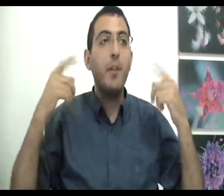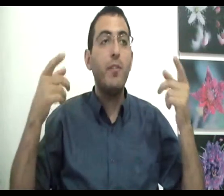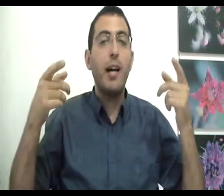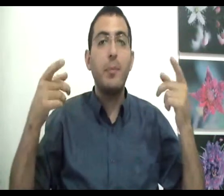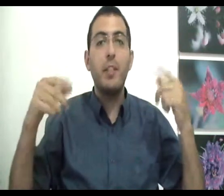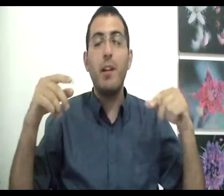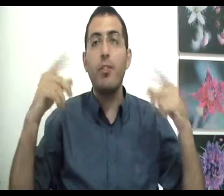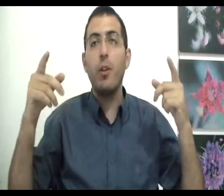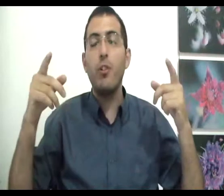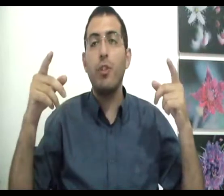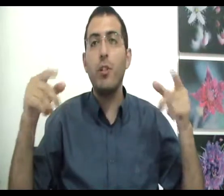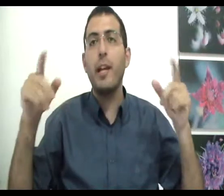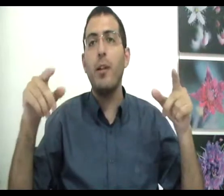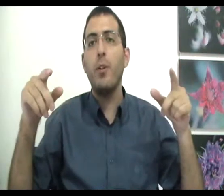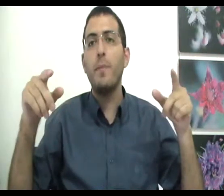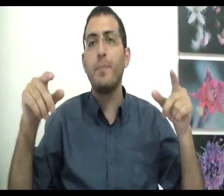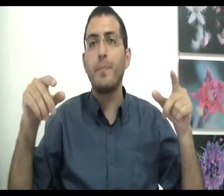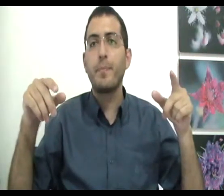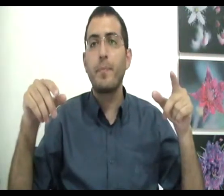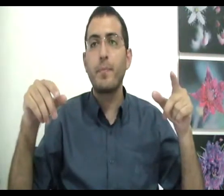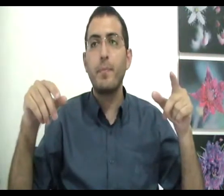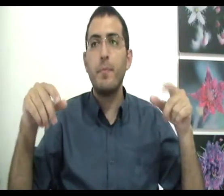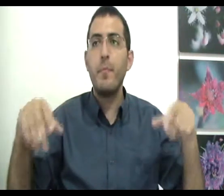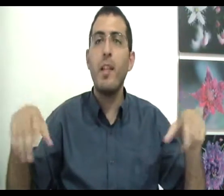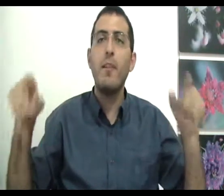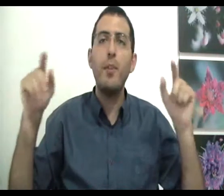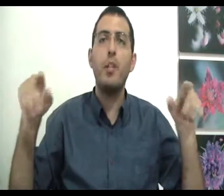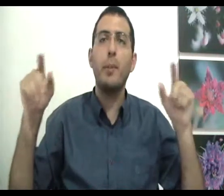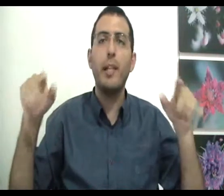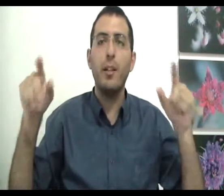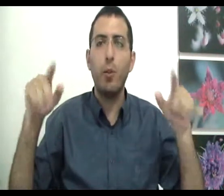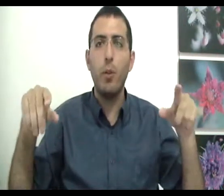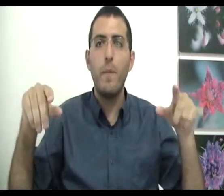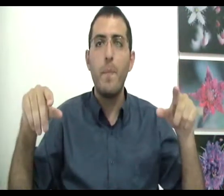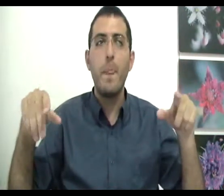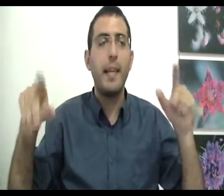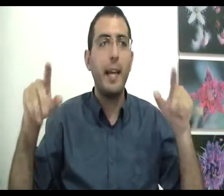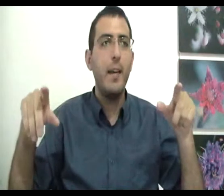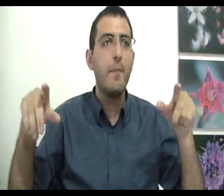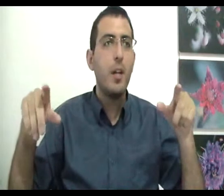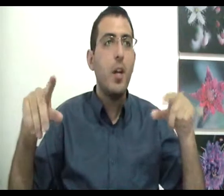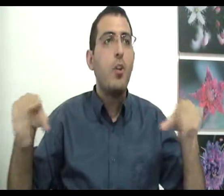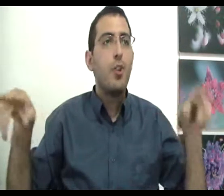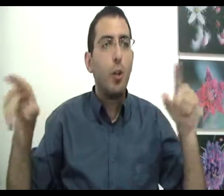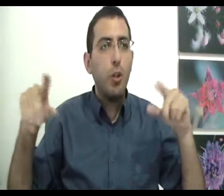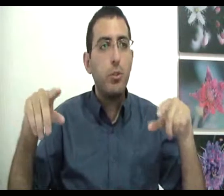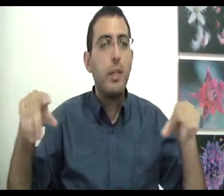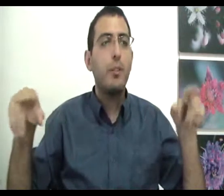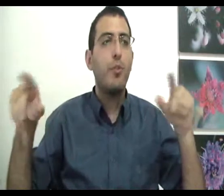מנובעת מדבר שיכול להשתנות, כן או לא? ומי שהתבונן על תוכו יראה, שכל סוגי הטוב